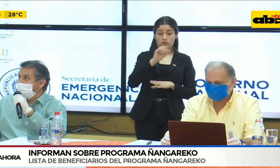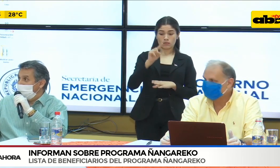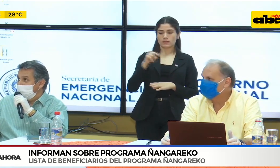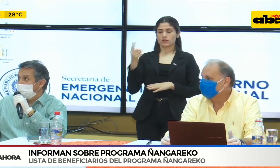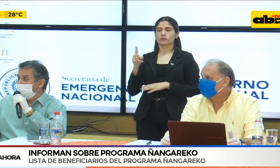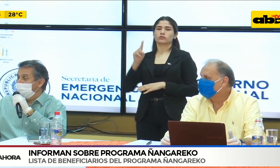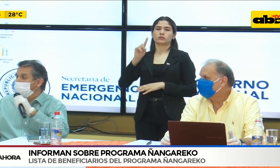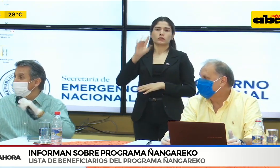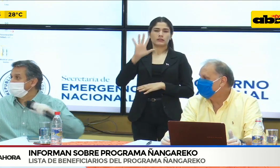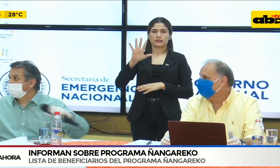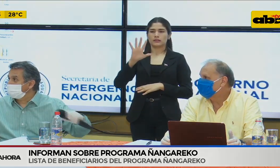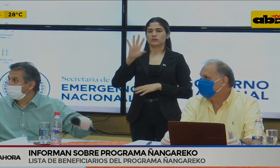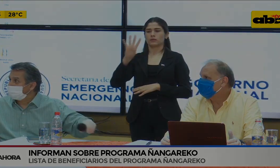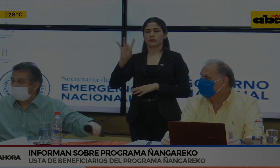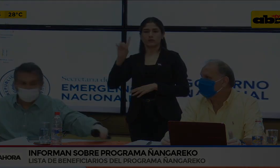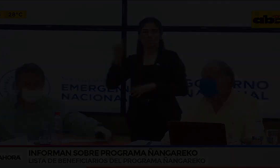En ese programa. Gracias. Gracias.